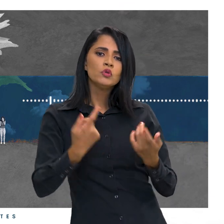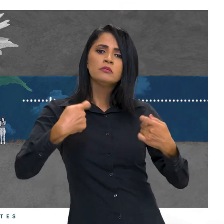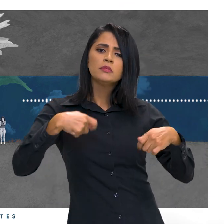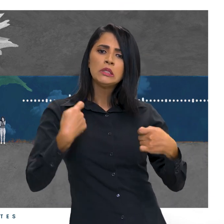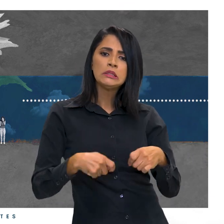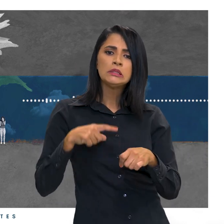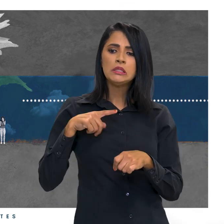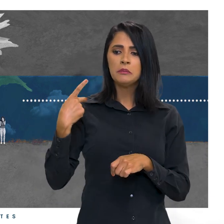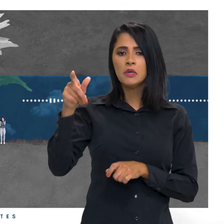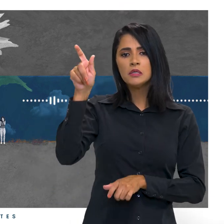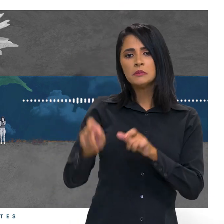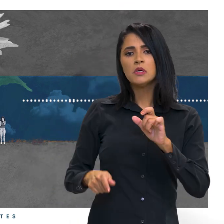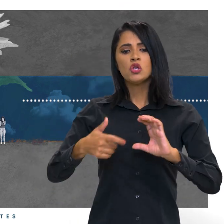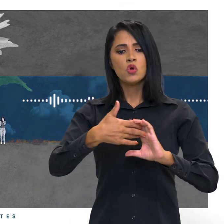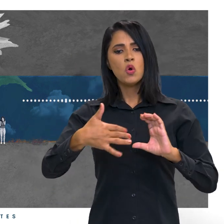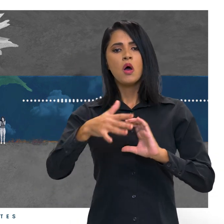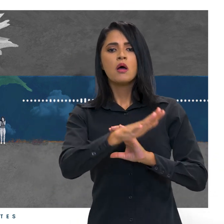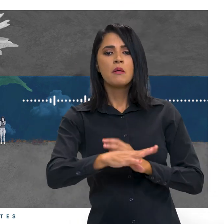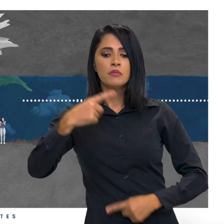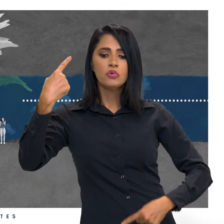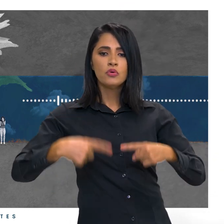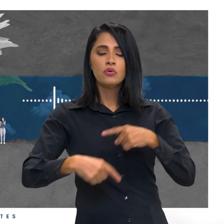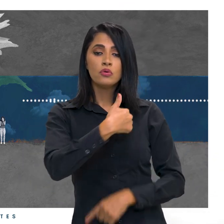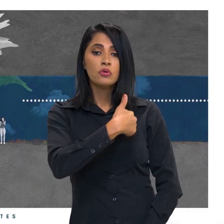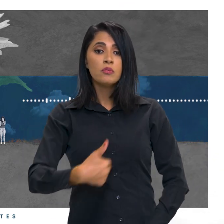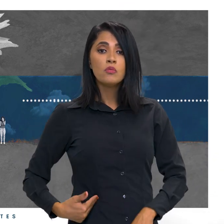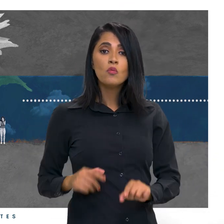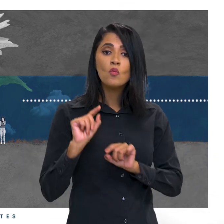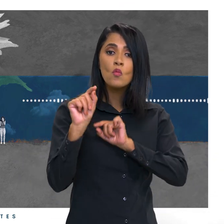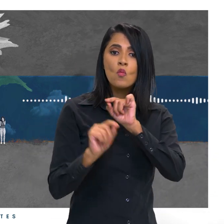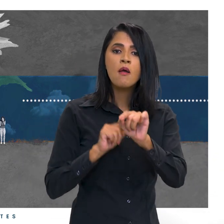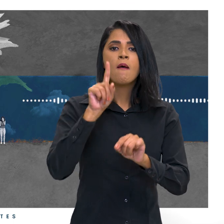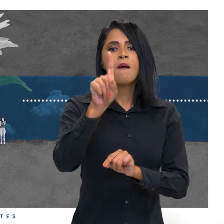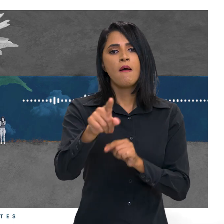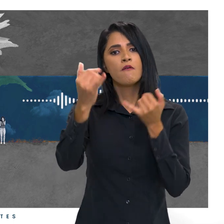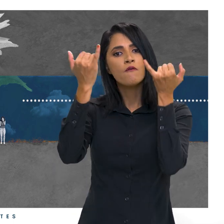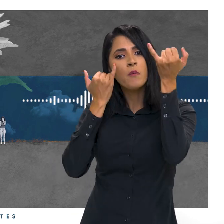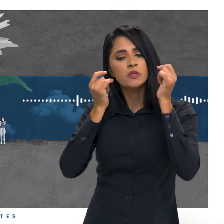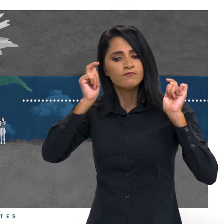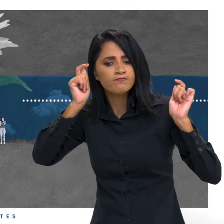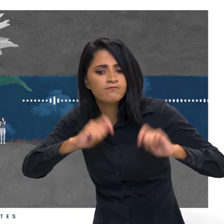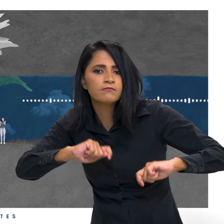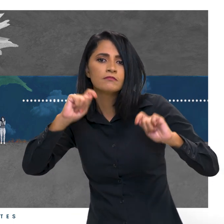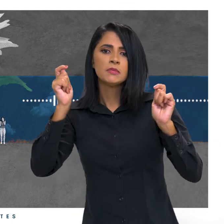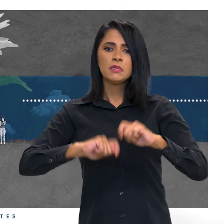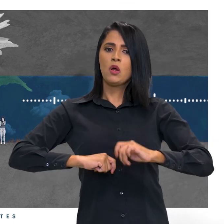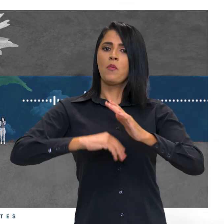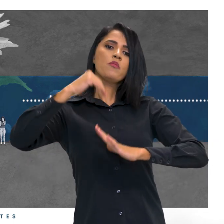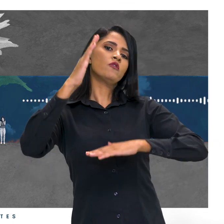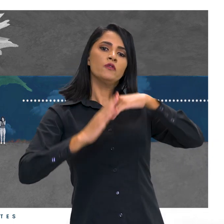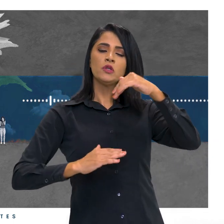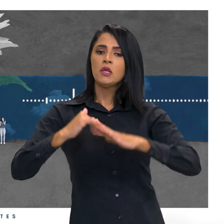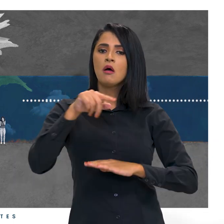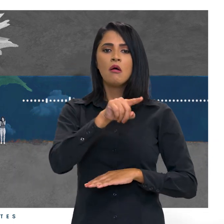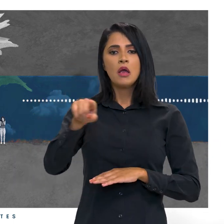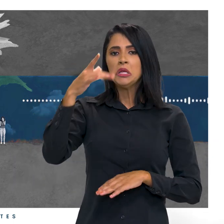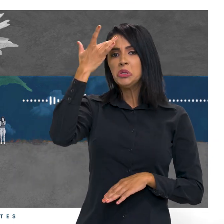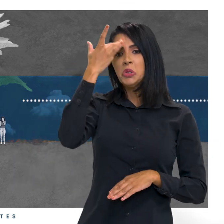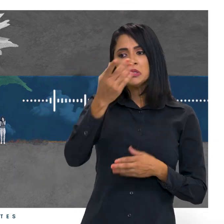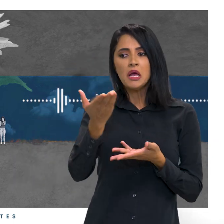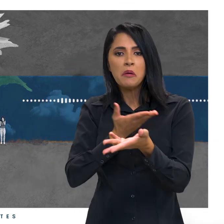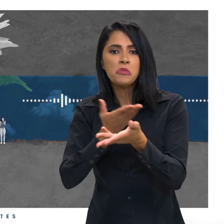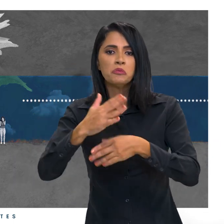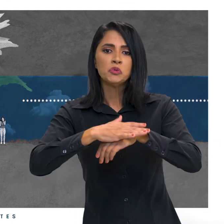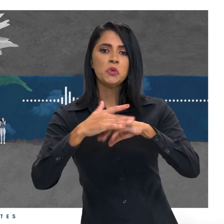para os raros, dentro das políticas públicas, principalmente, é informação. Capacitação profissional. Os profissionais não sabem lidar com as doenças